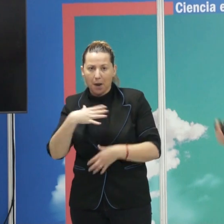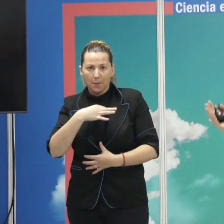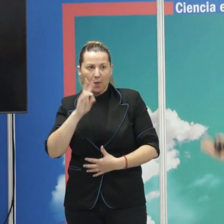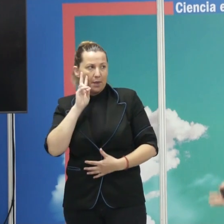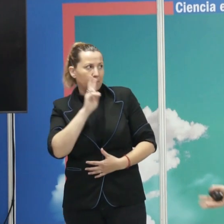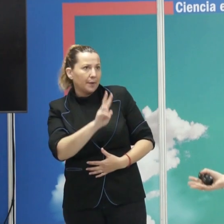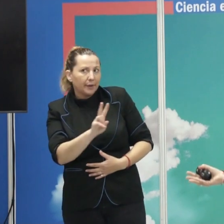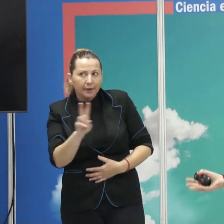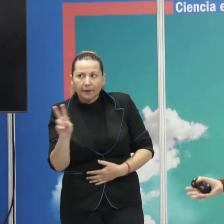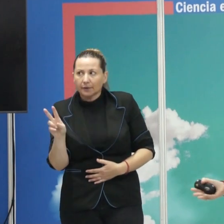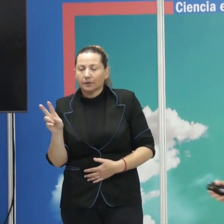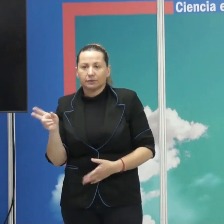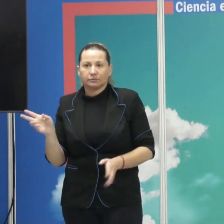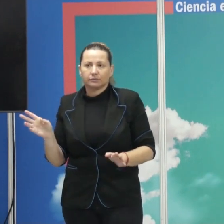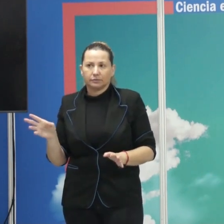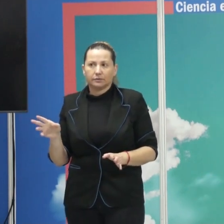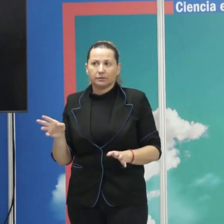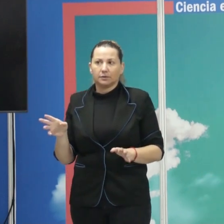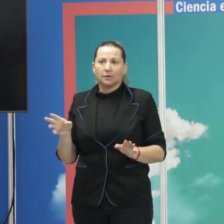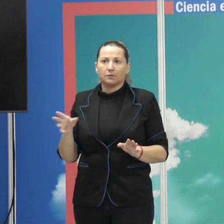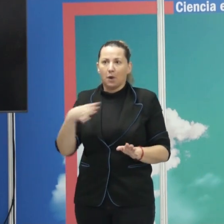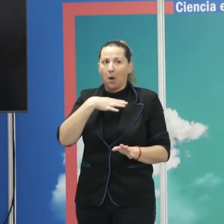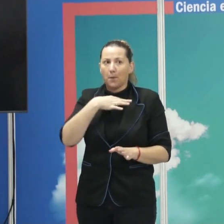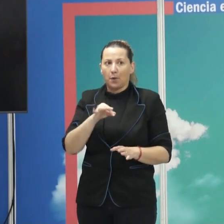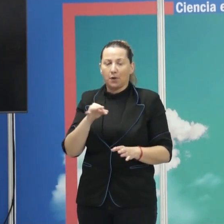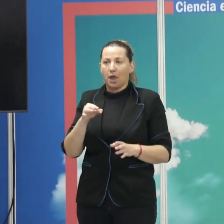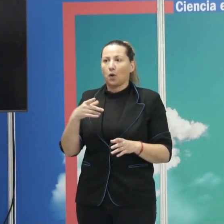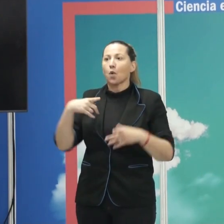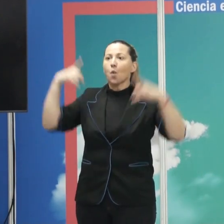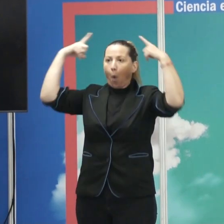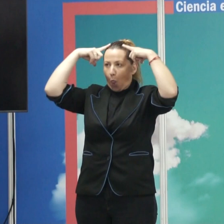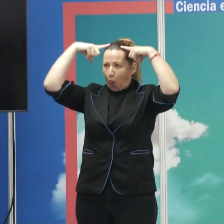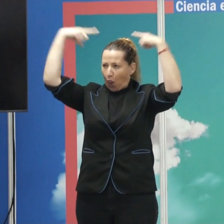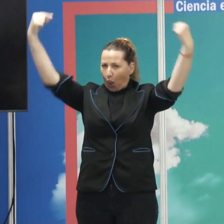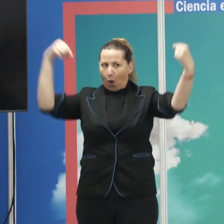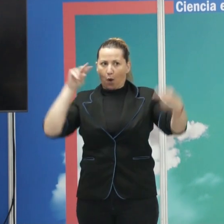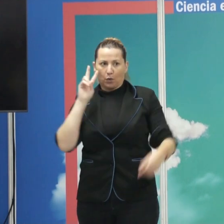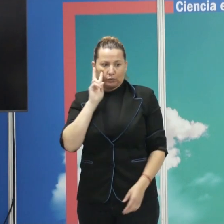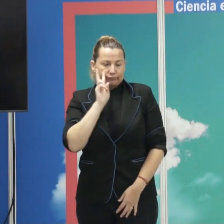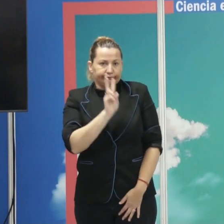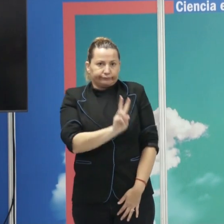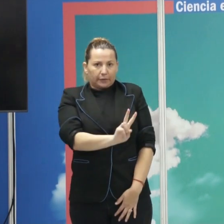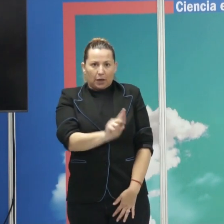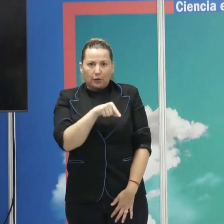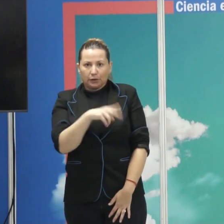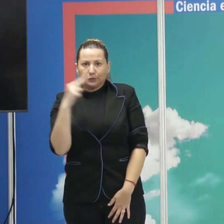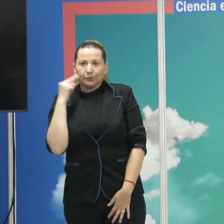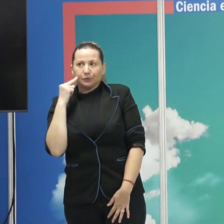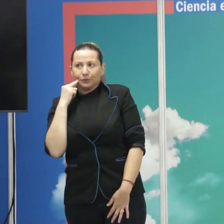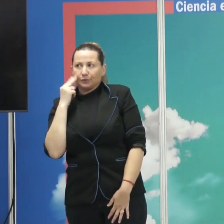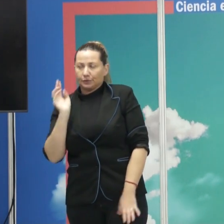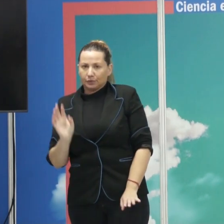aquí tampoco había enormes animales salvajes, pero podías encontrarte con un lobo, pero sobre todo podías encontrarte con seres